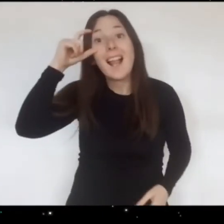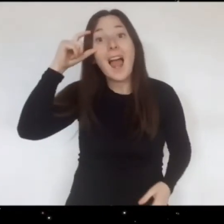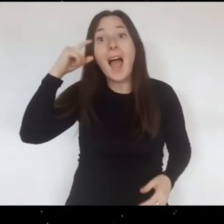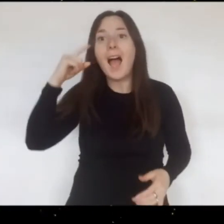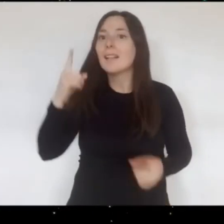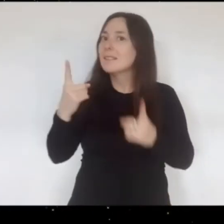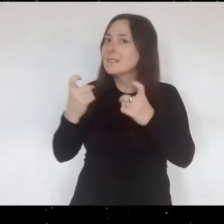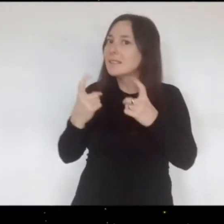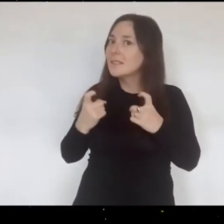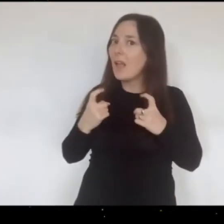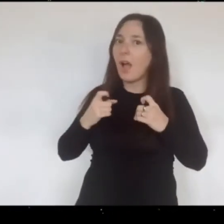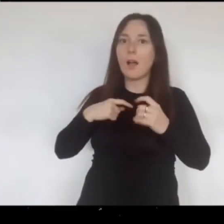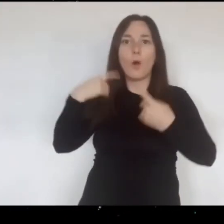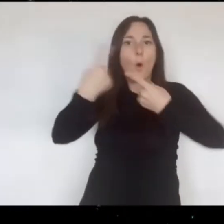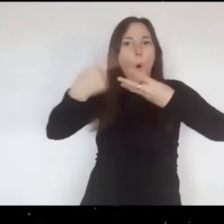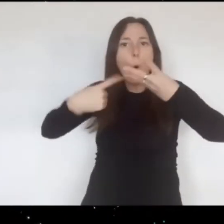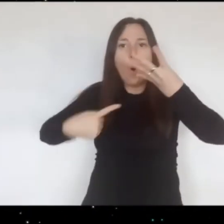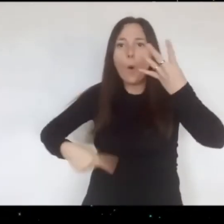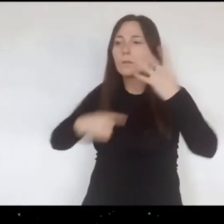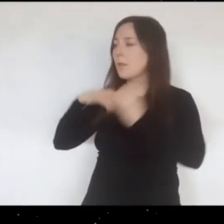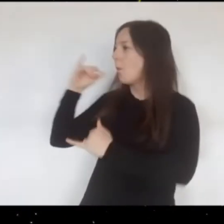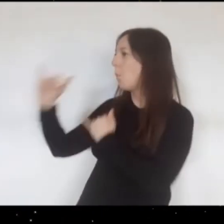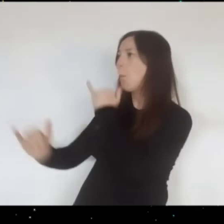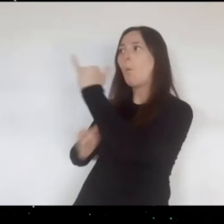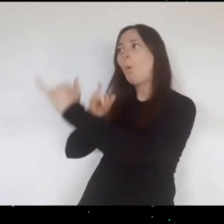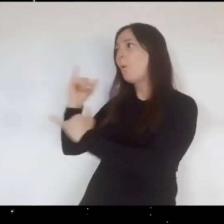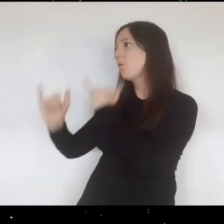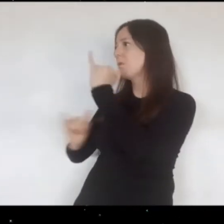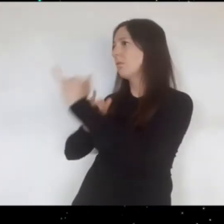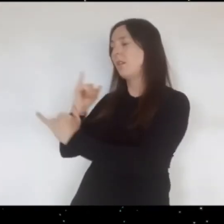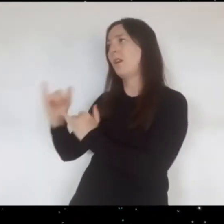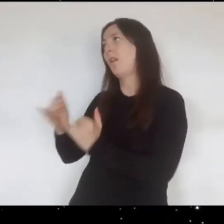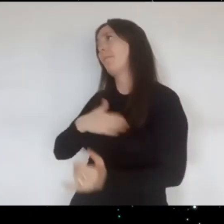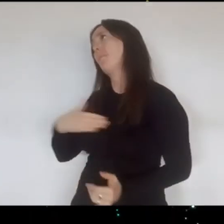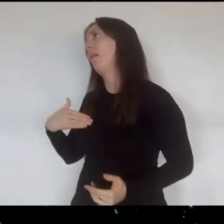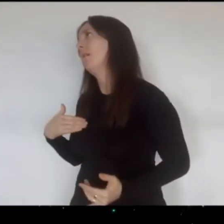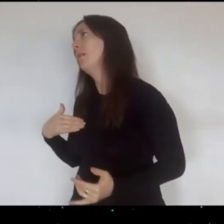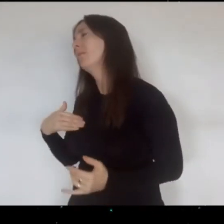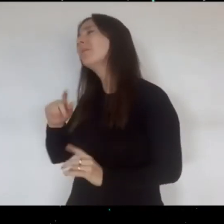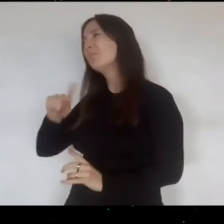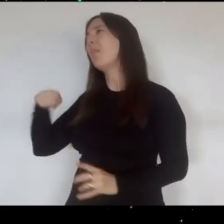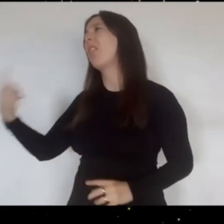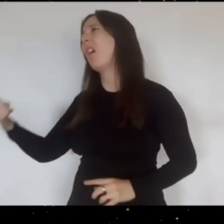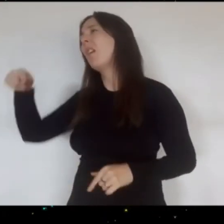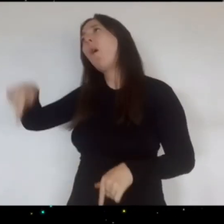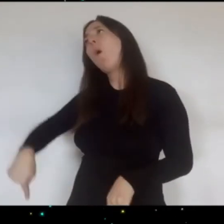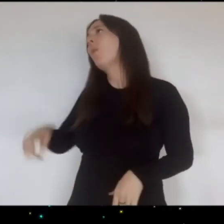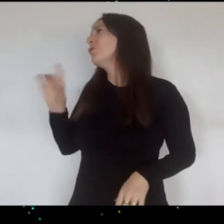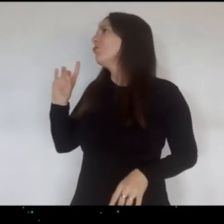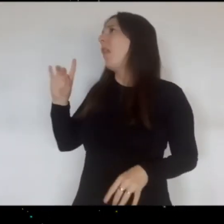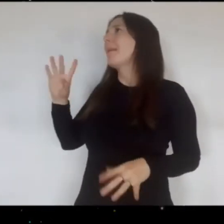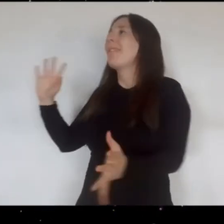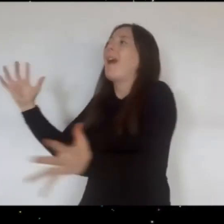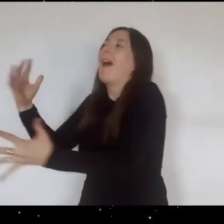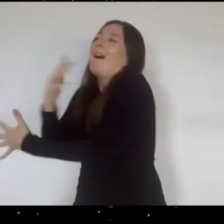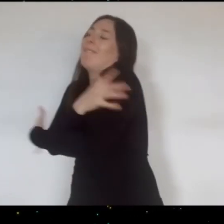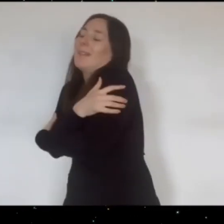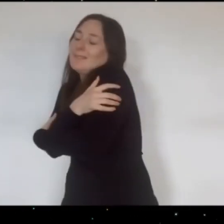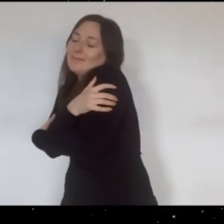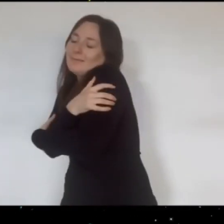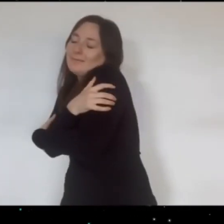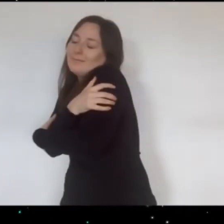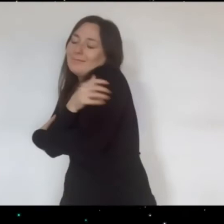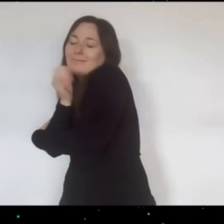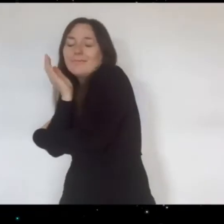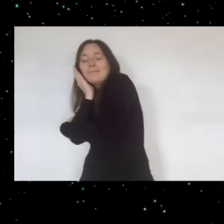Estela tiene muchas cosas que contarle a su mamá pero la hará mañana Hoy solo tiene ganas de